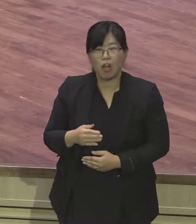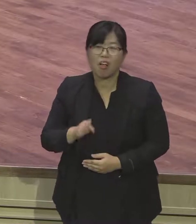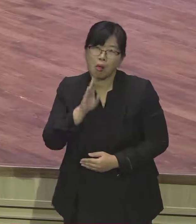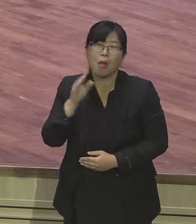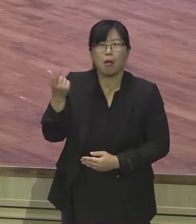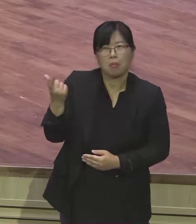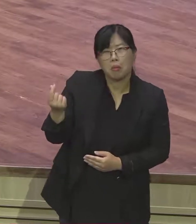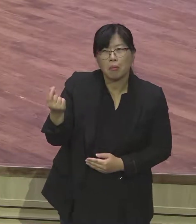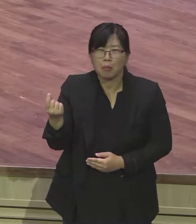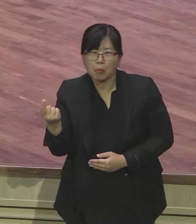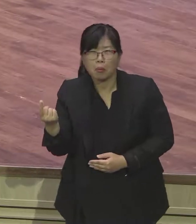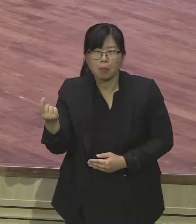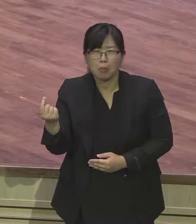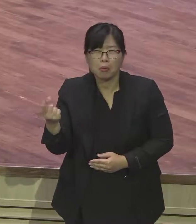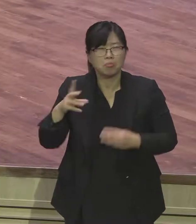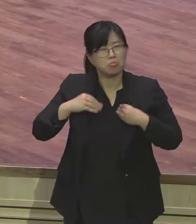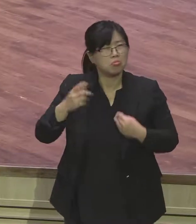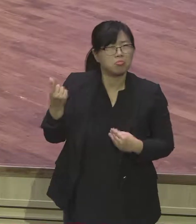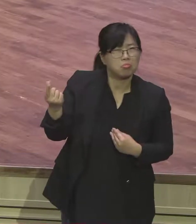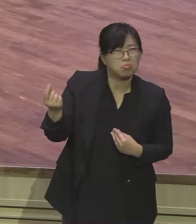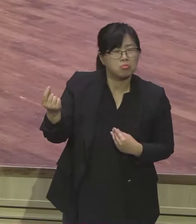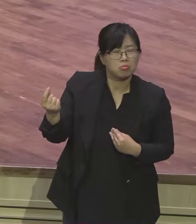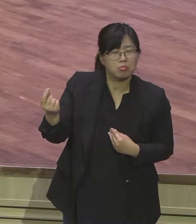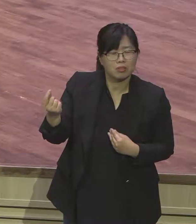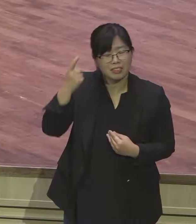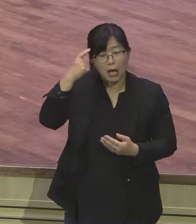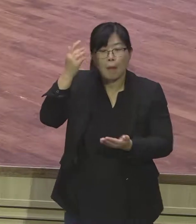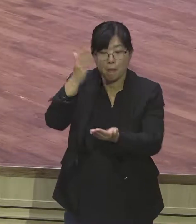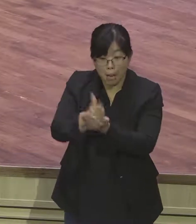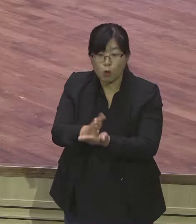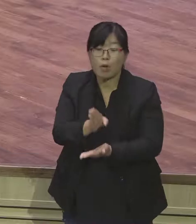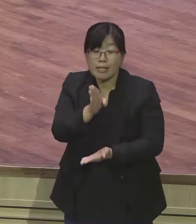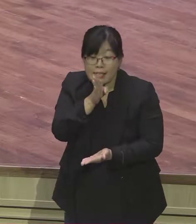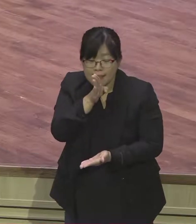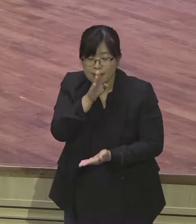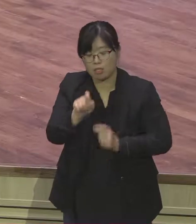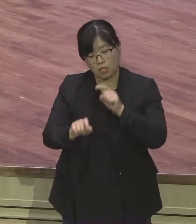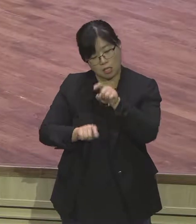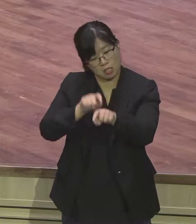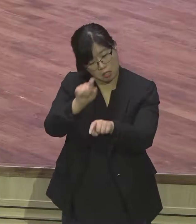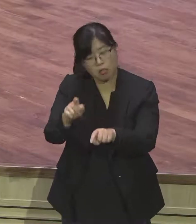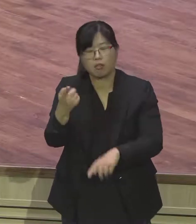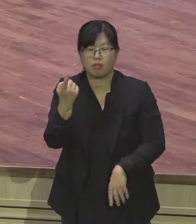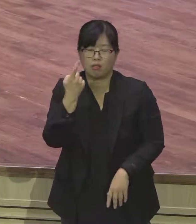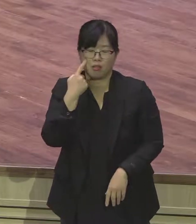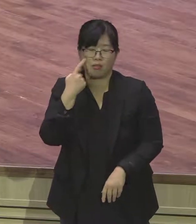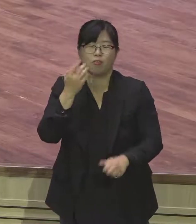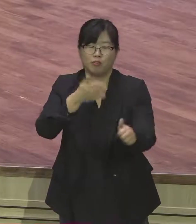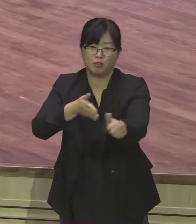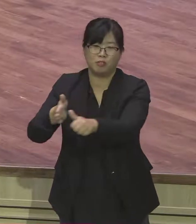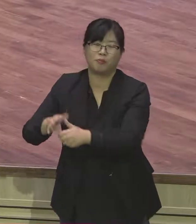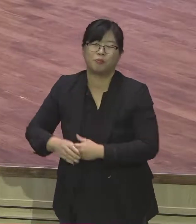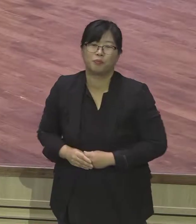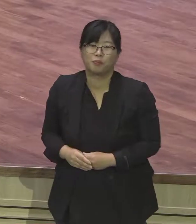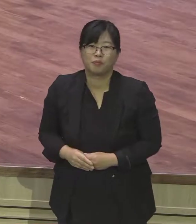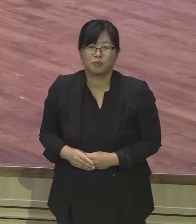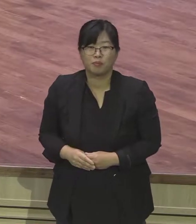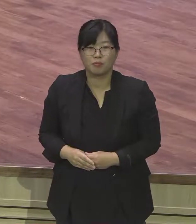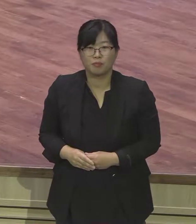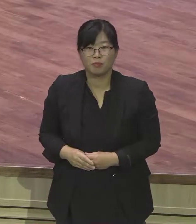실제적으로 한 사람 한 사람 오늘로 장세기 강의를 마치고 다음 시간부터 출애국기를 그렇게